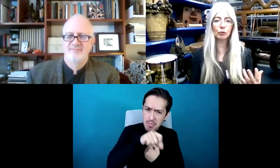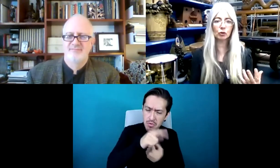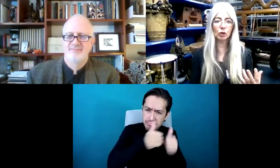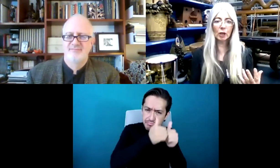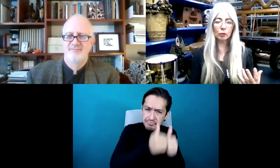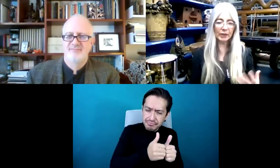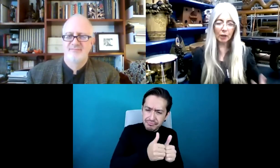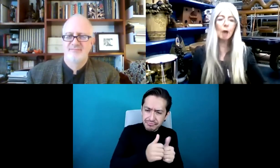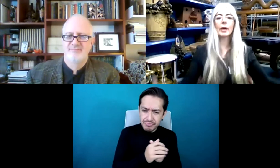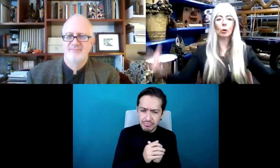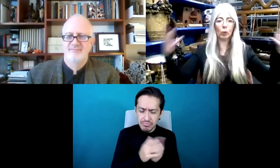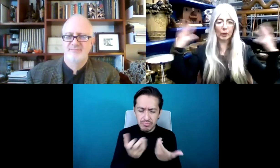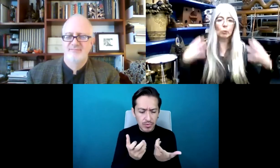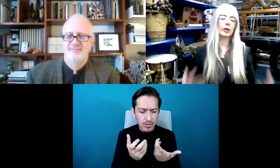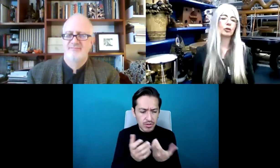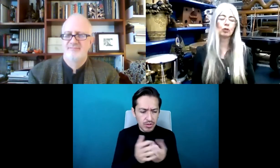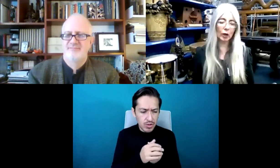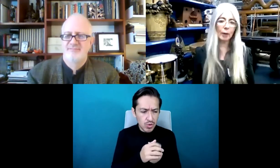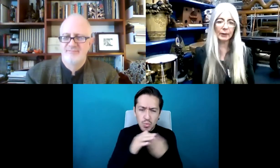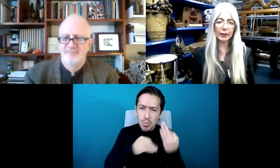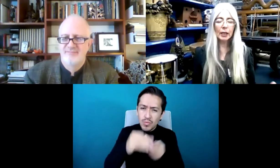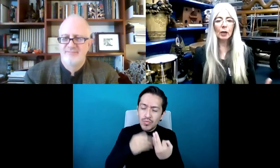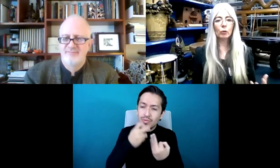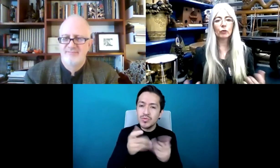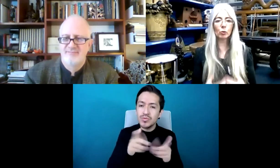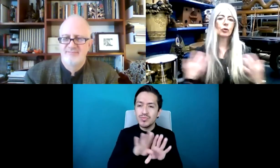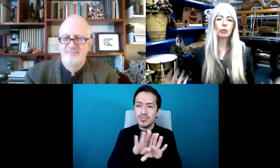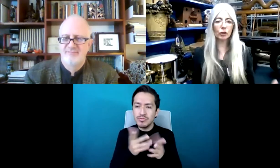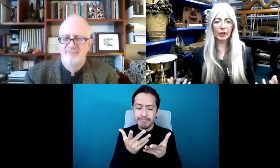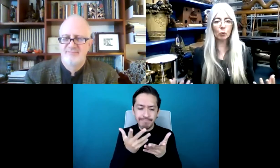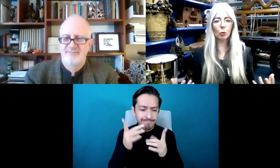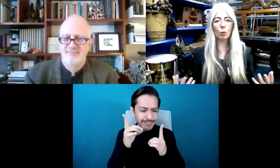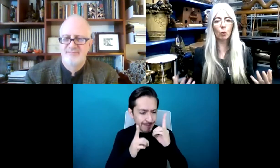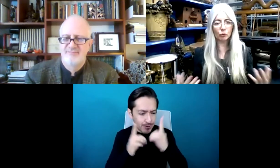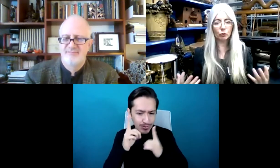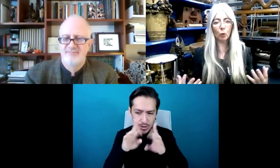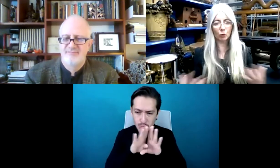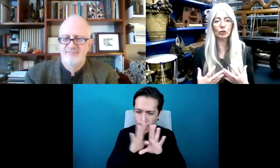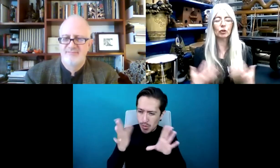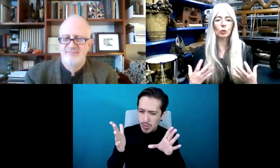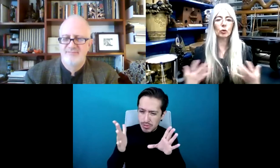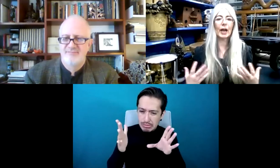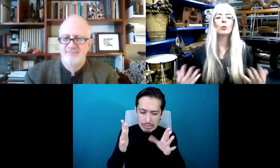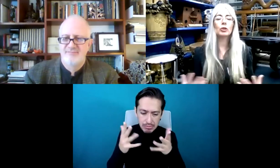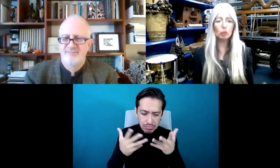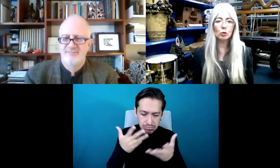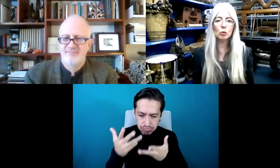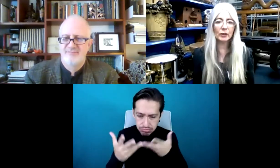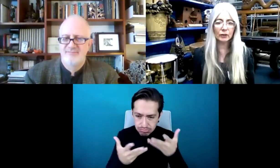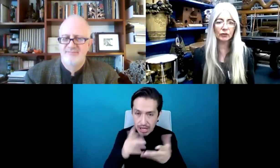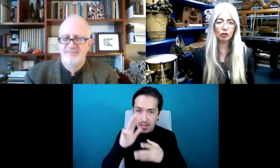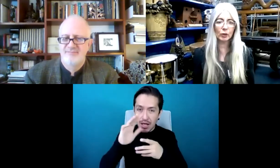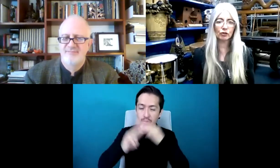en cuenta, con toda esta oscuridad, este tsunami de oscuridad que venía en el